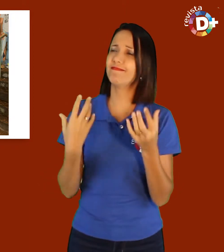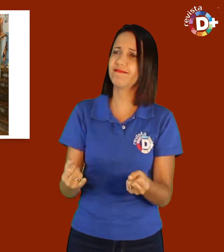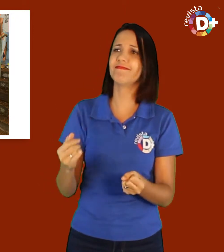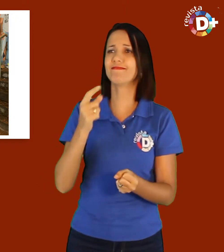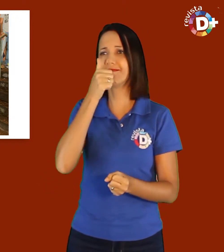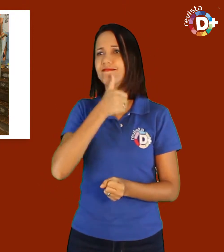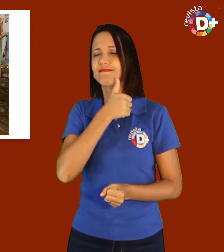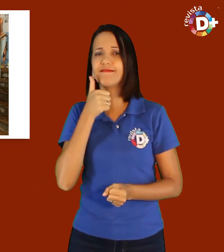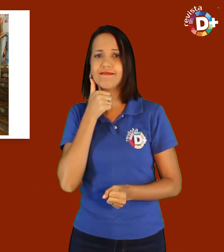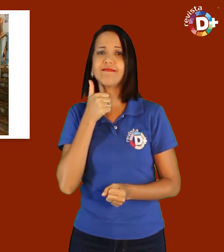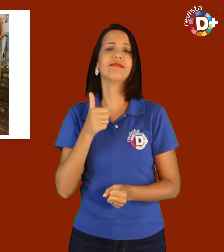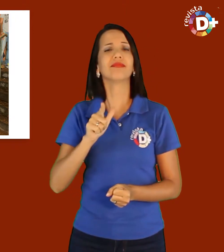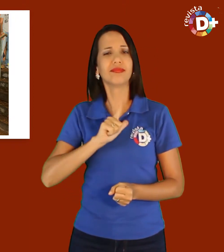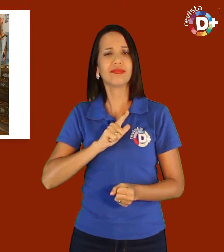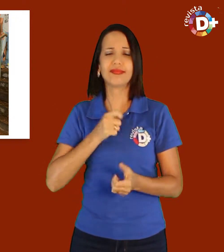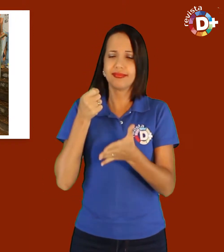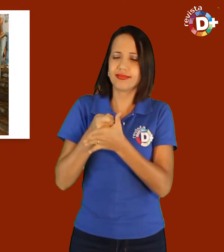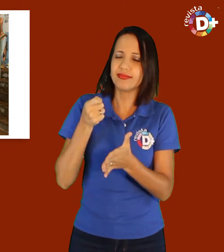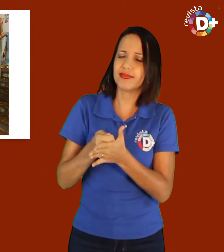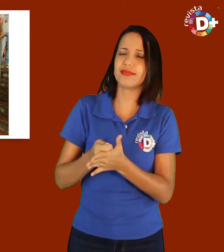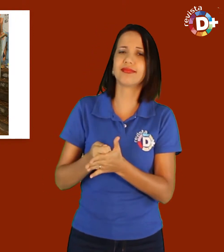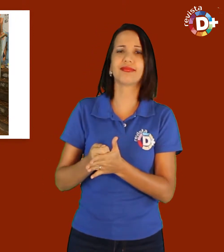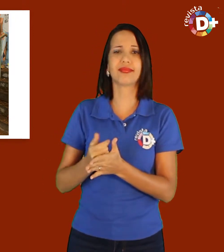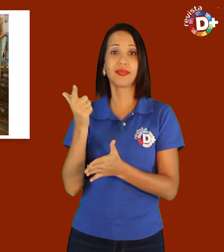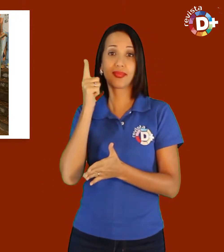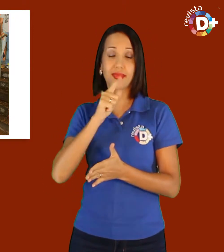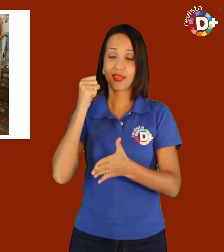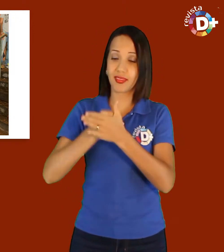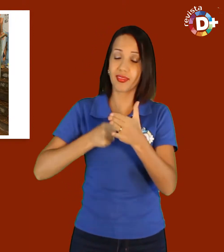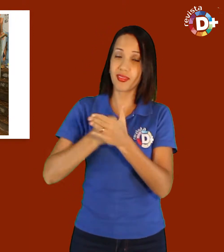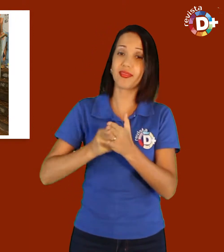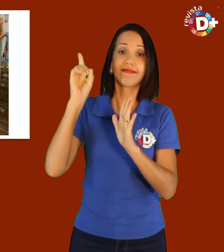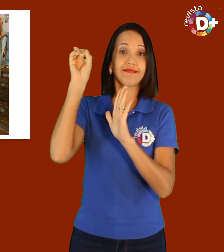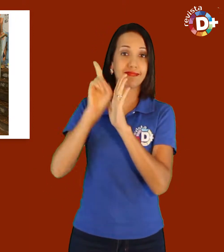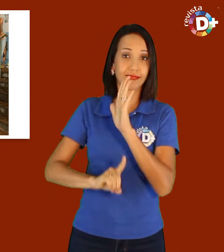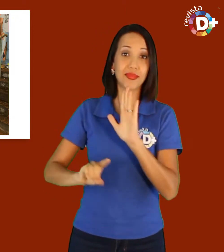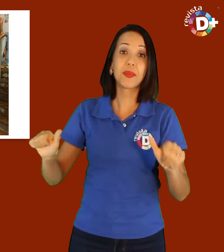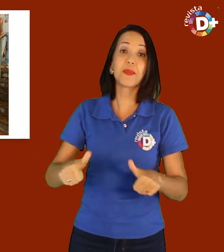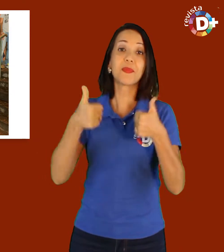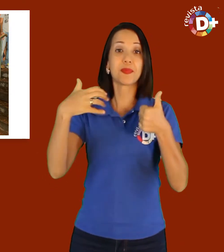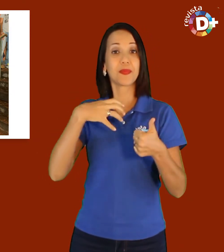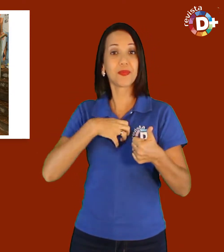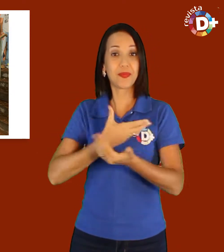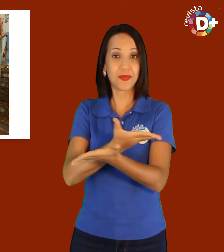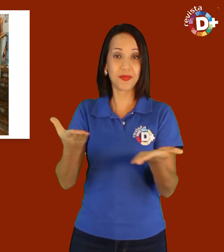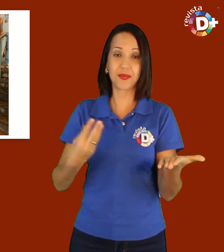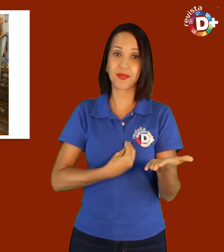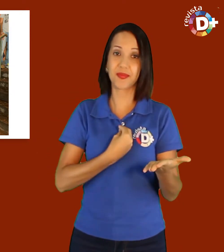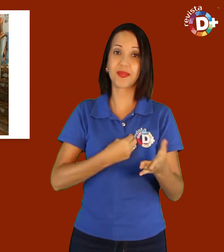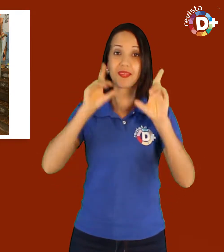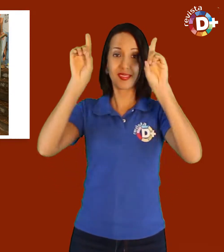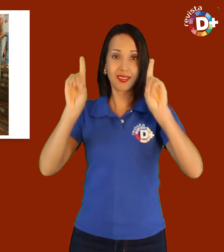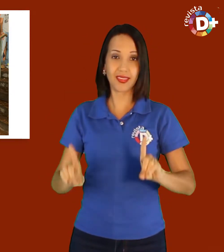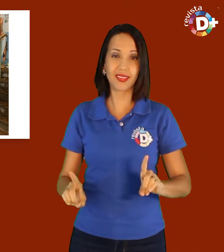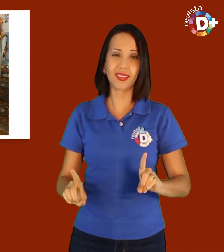E foi o que eu fiz. Estava determinada a lutar pelos direitos e melhores condições de vida para as pessoas com